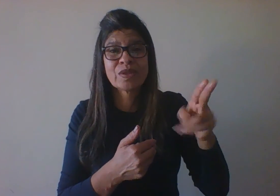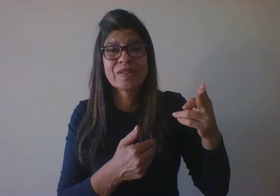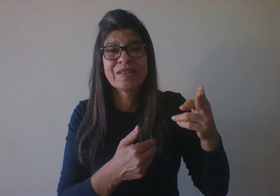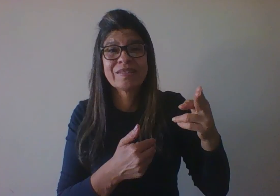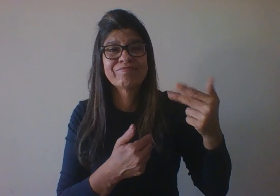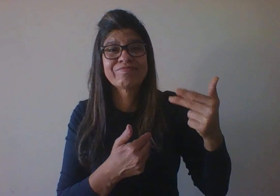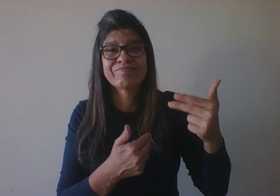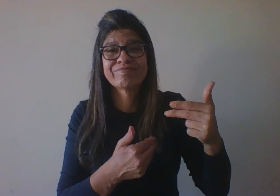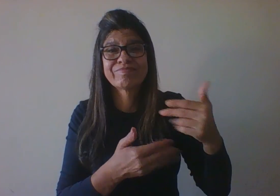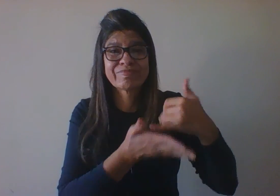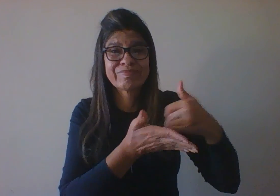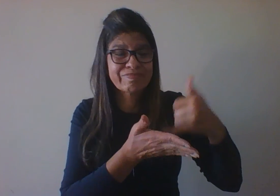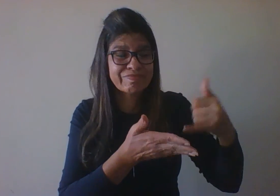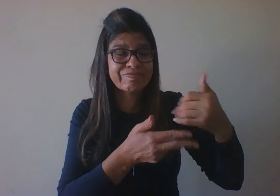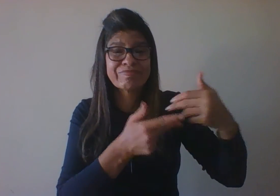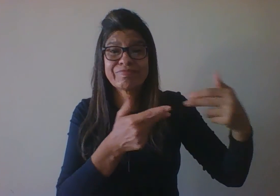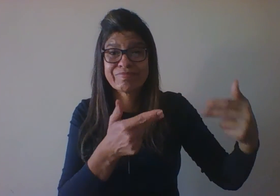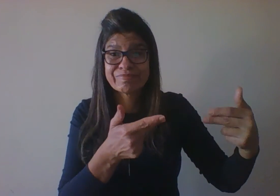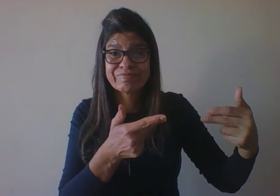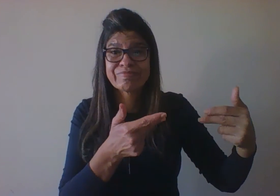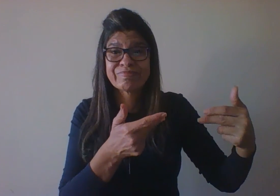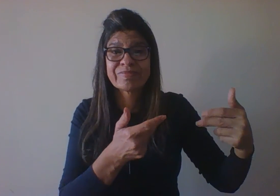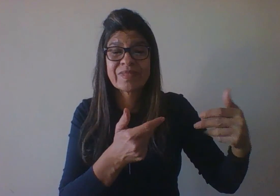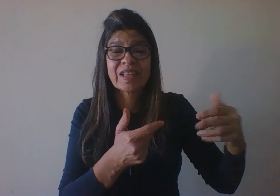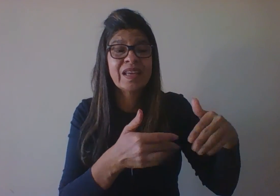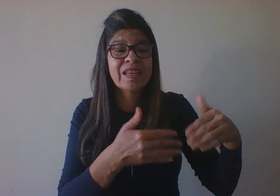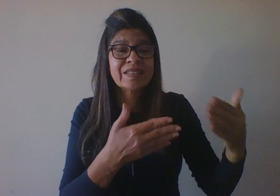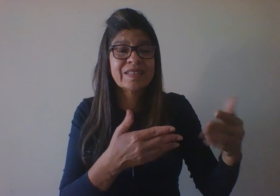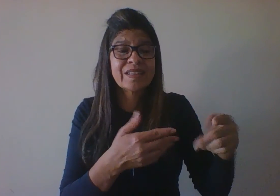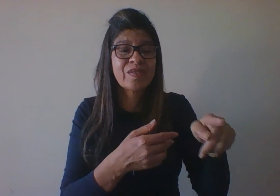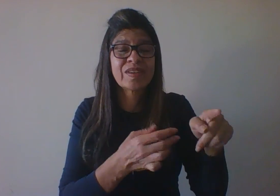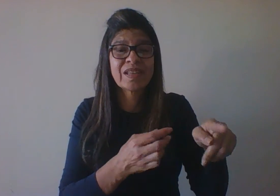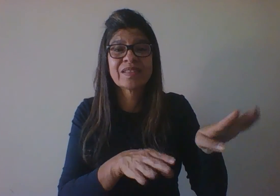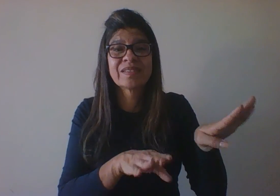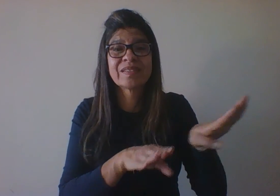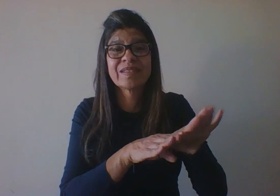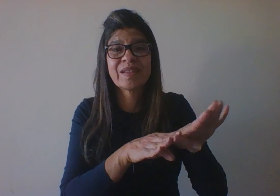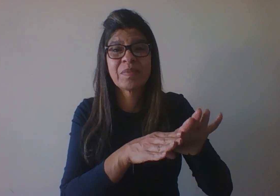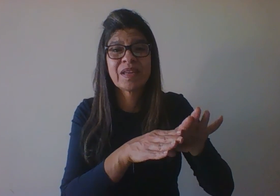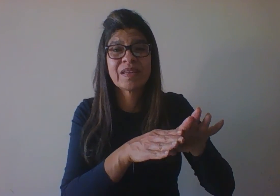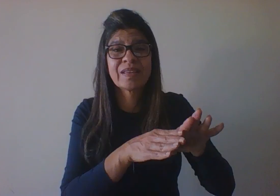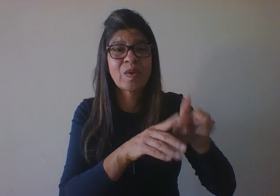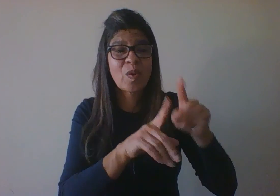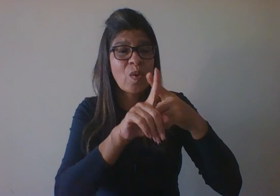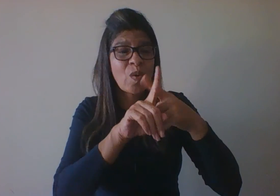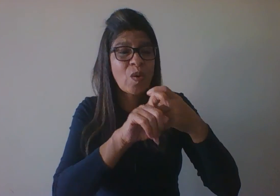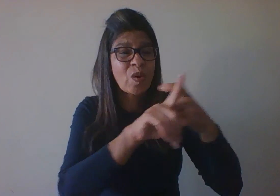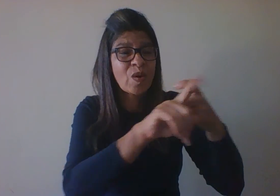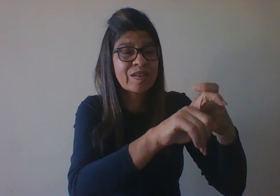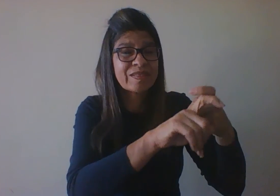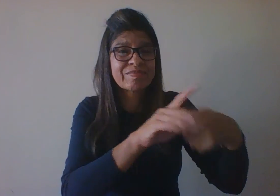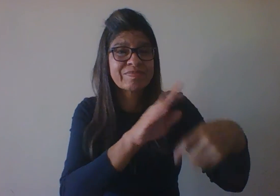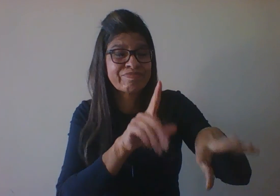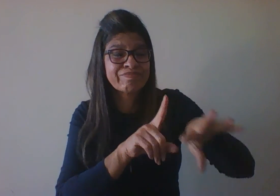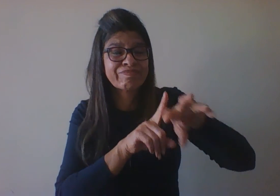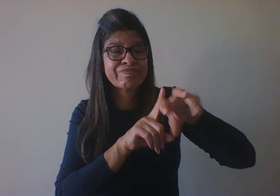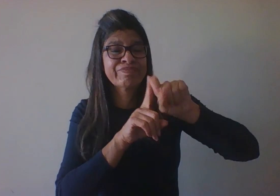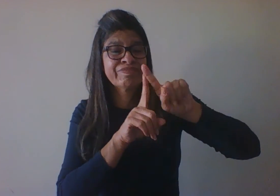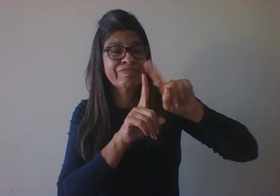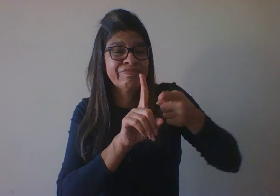usuário compulsivo de crack que ele tem oferecido gametas de baixa qualidade e que vem a gerar então um feto